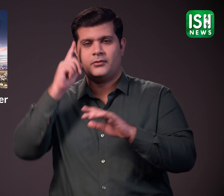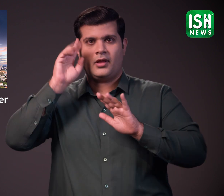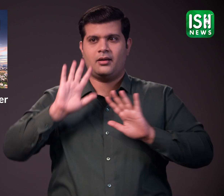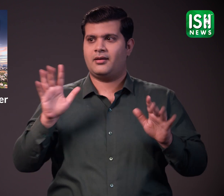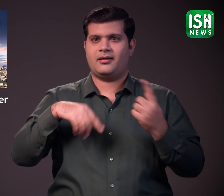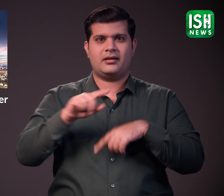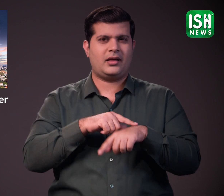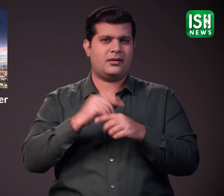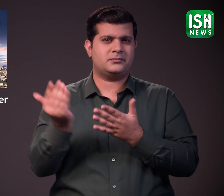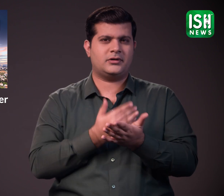बहुत समय बचाएगी